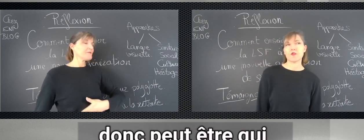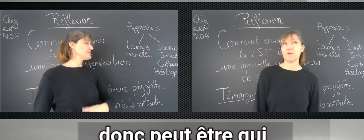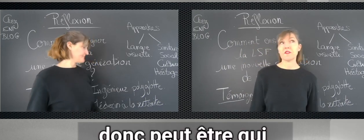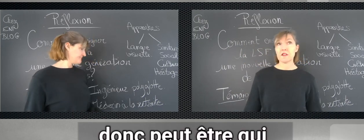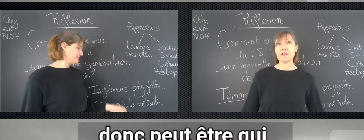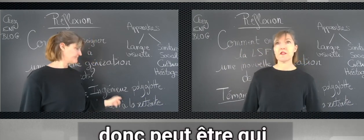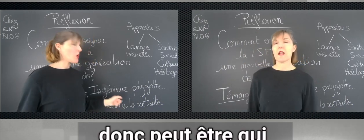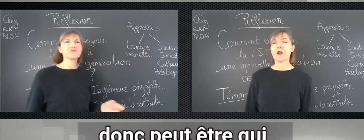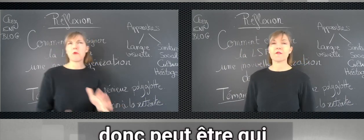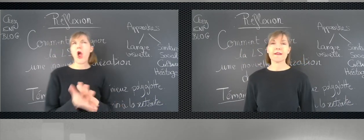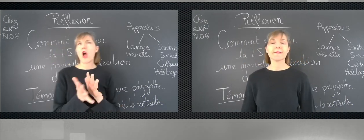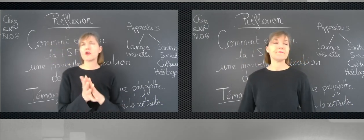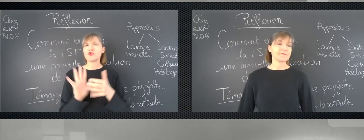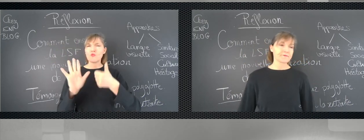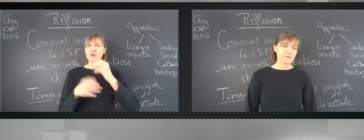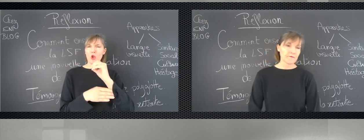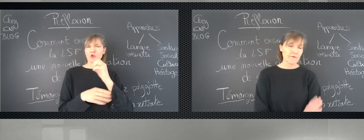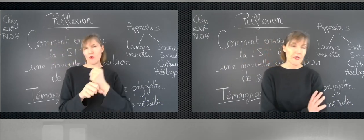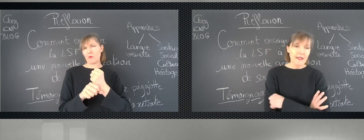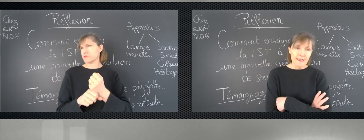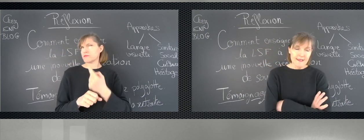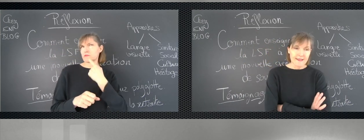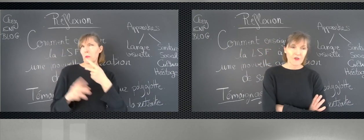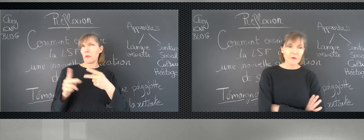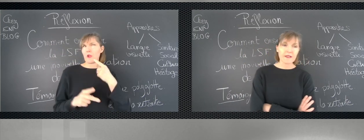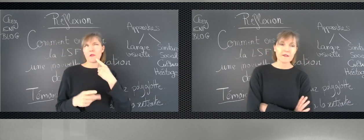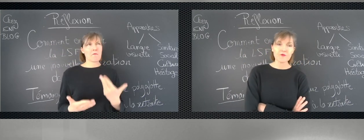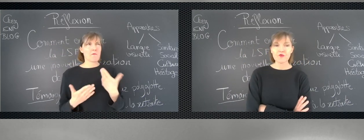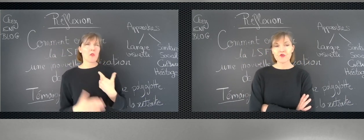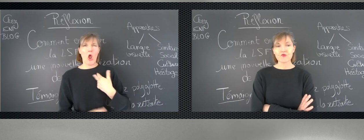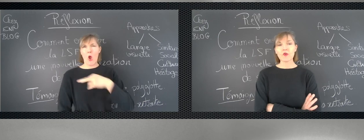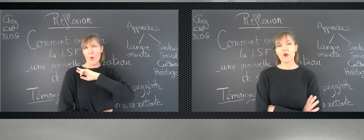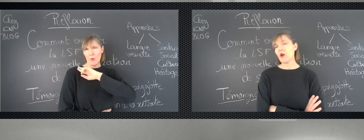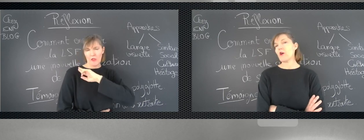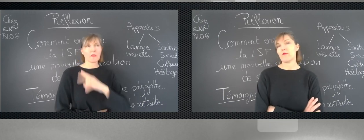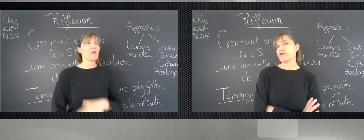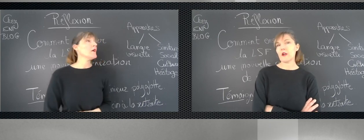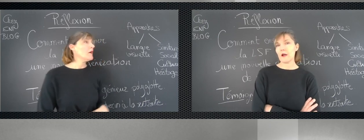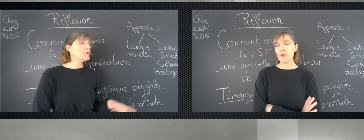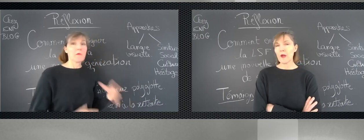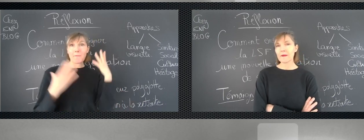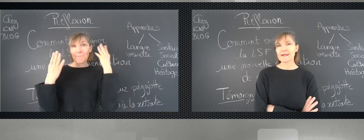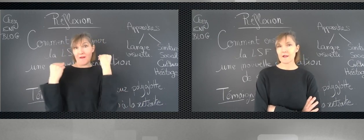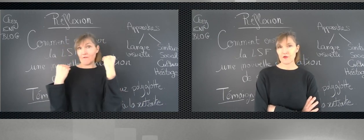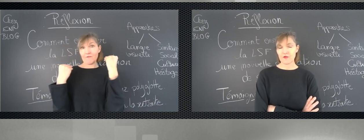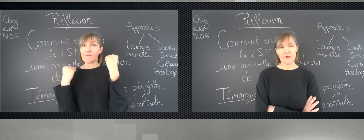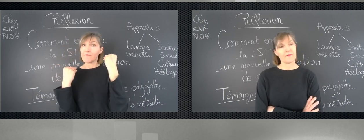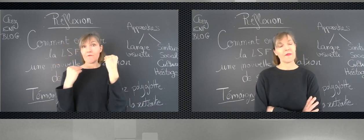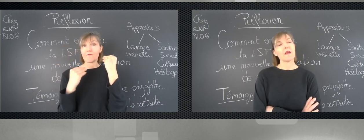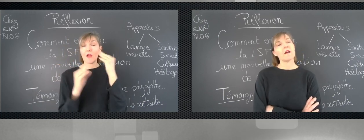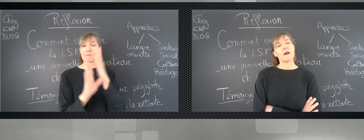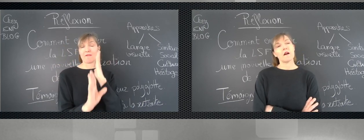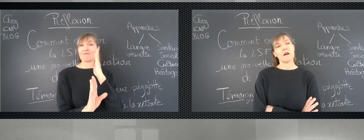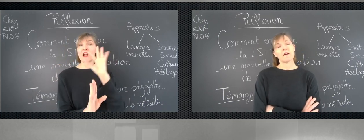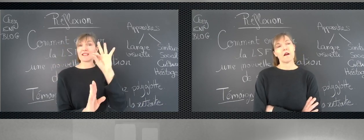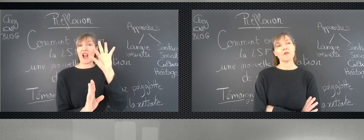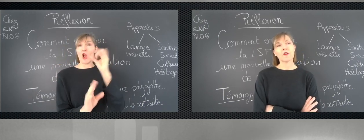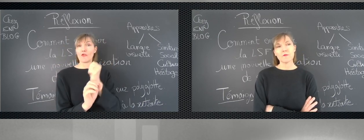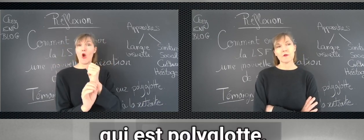peut-être qu'il est déjà à la retraite. Cet homme est devenu sourd, voilà, peu après 50 ans. Un homme